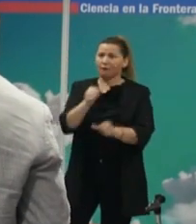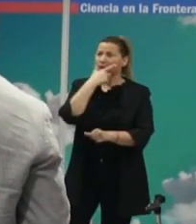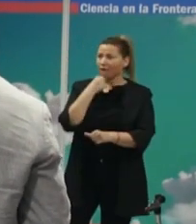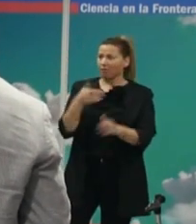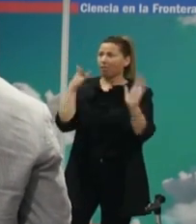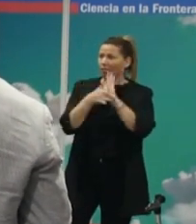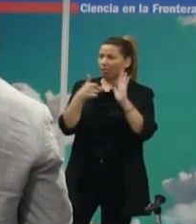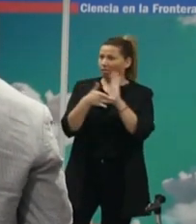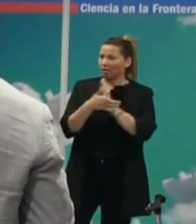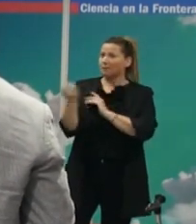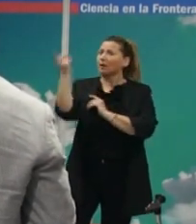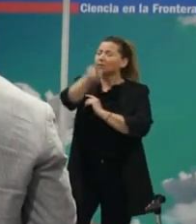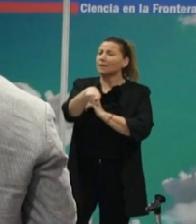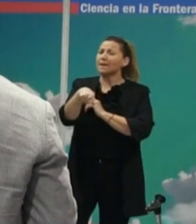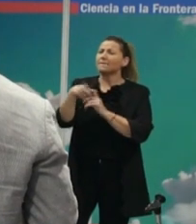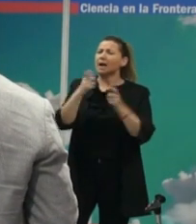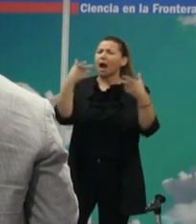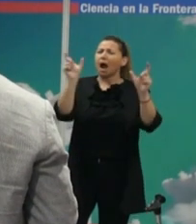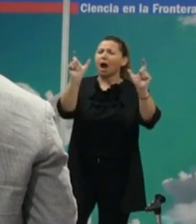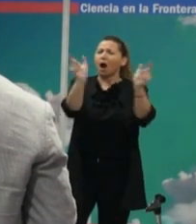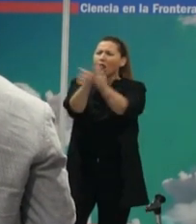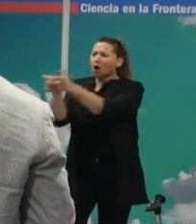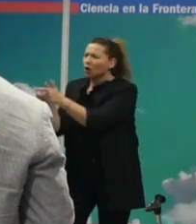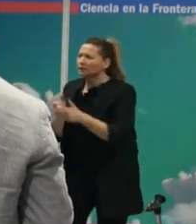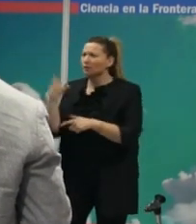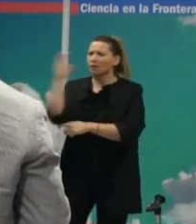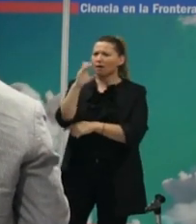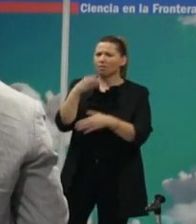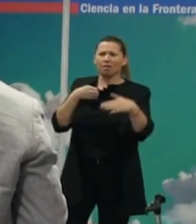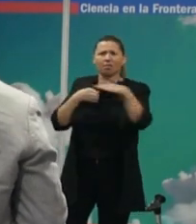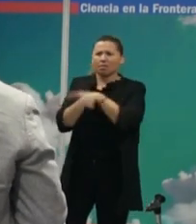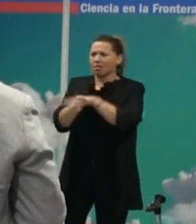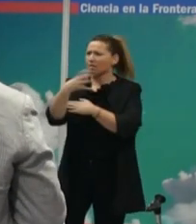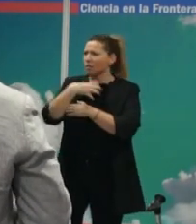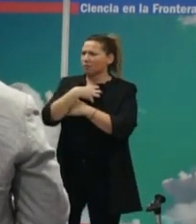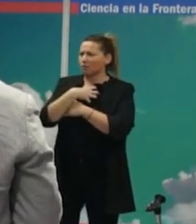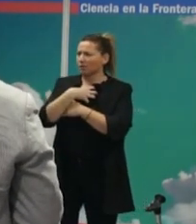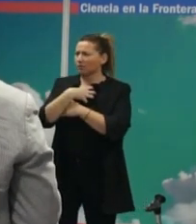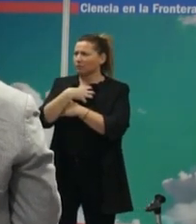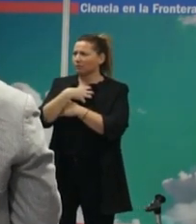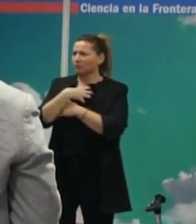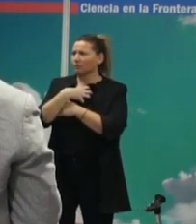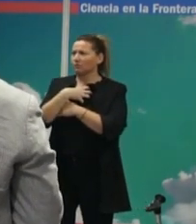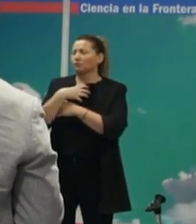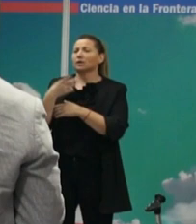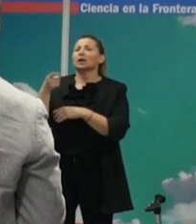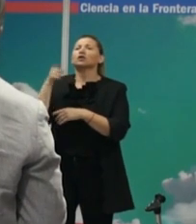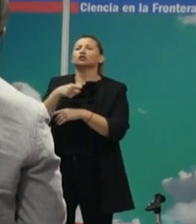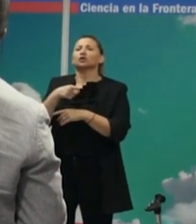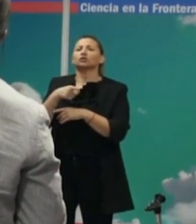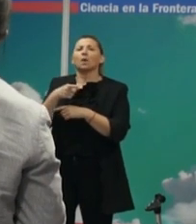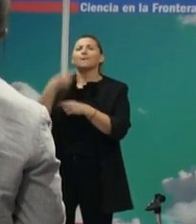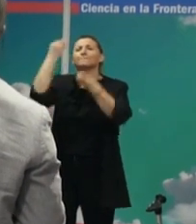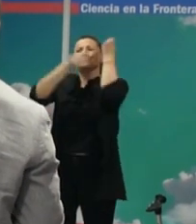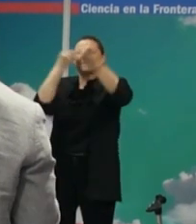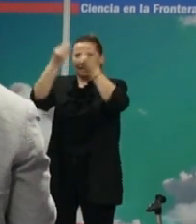sino también para todos aquellos colectivos que no se acercan a la ciencia porque la ciencia nosotros apostamos por una democratización de la ciencia y